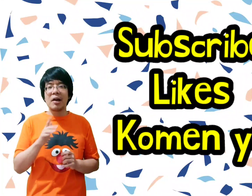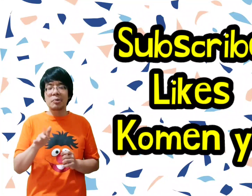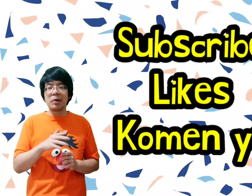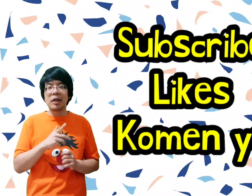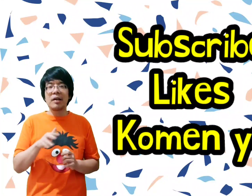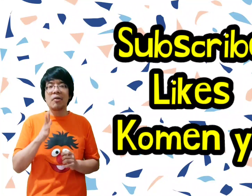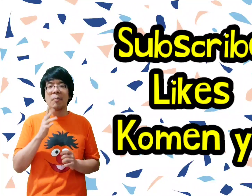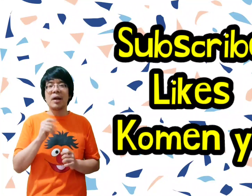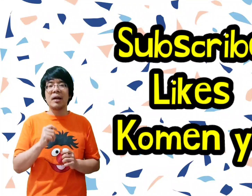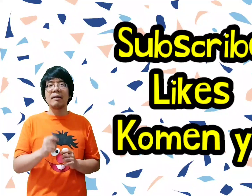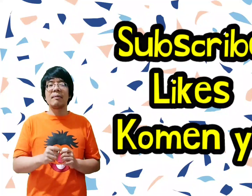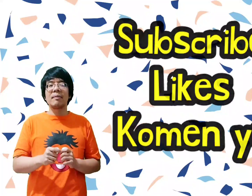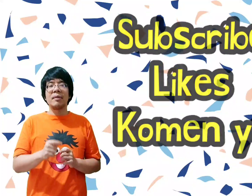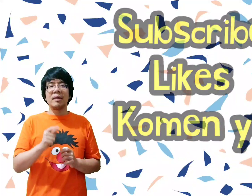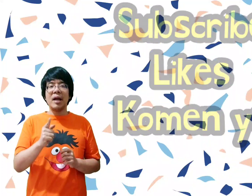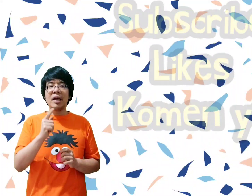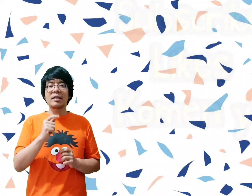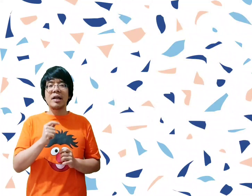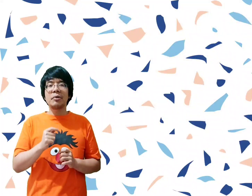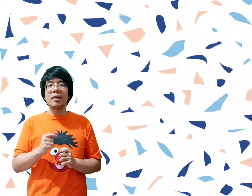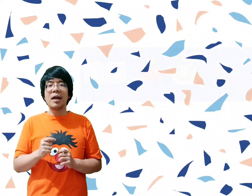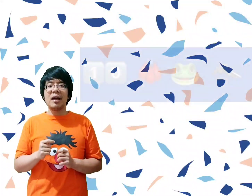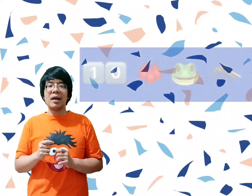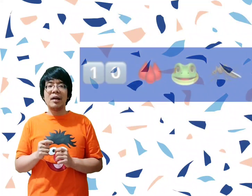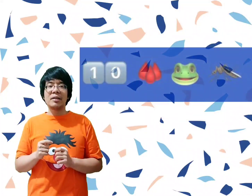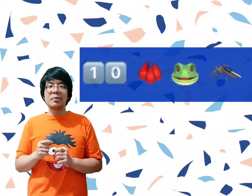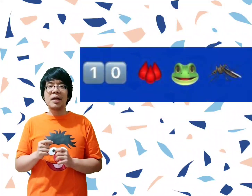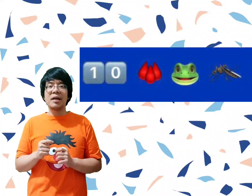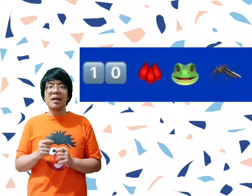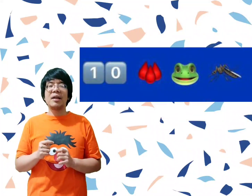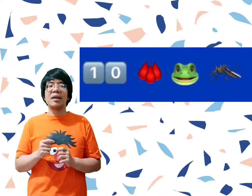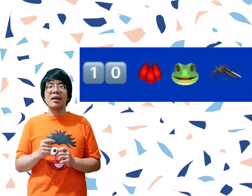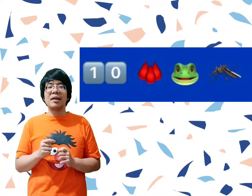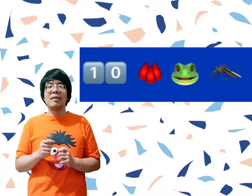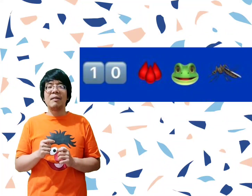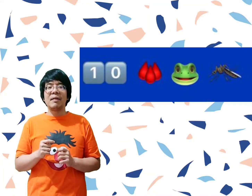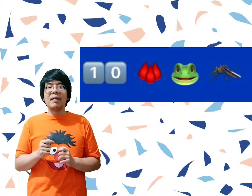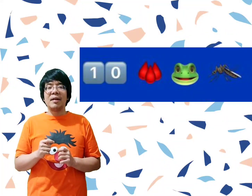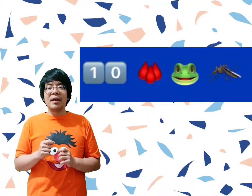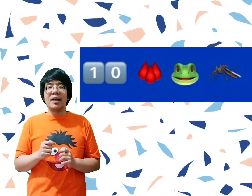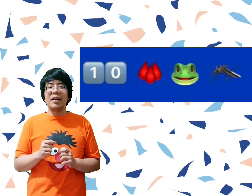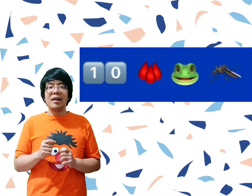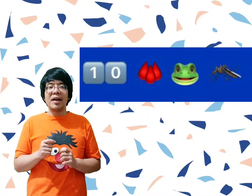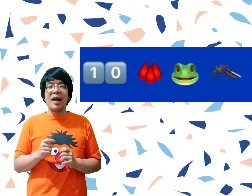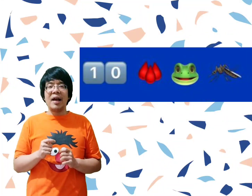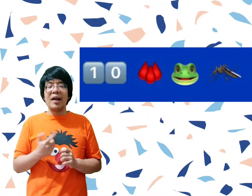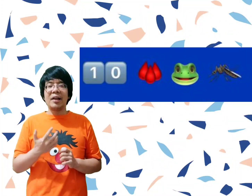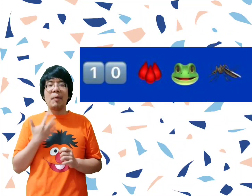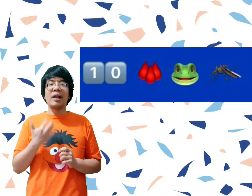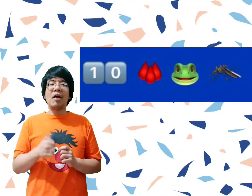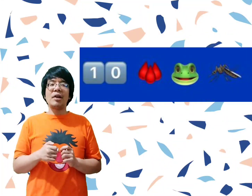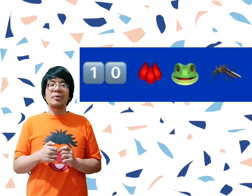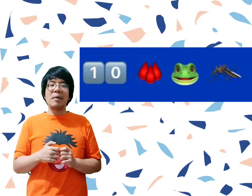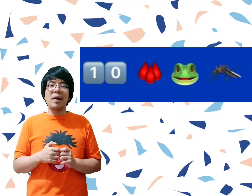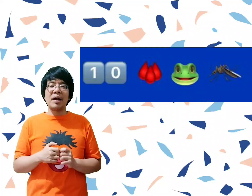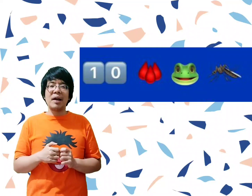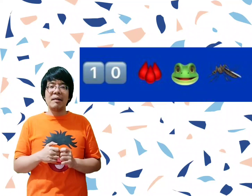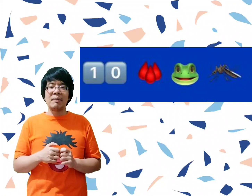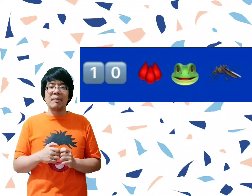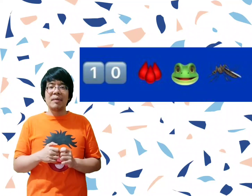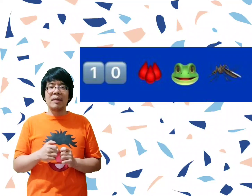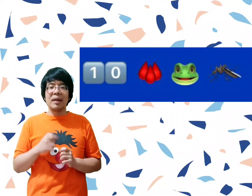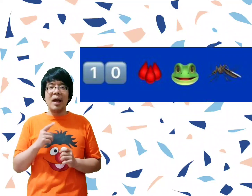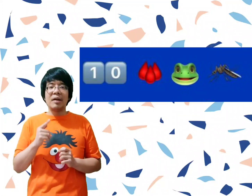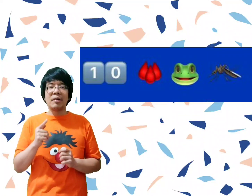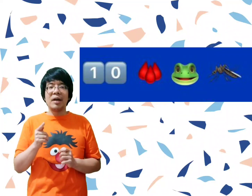Fuye, silahkan langsung ketik aja komen. Nah, yang selanjutnya. Ini susah nih. Ini dia. Eh, tapi nggak tahu deh susah apa nggak